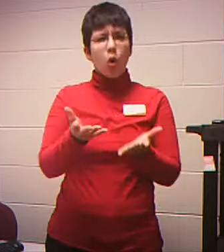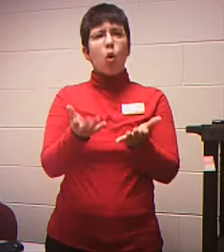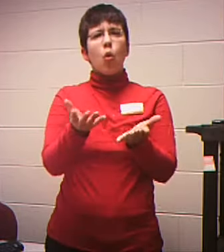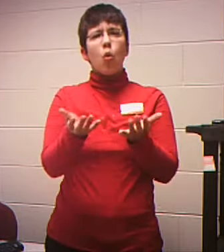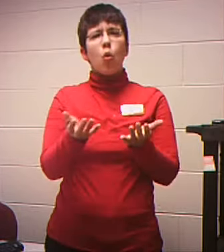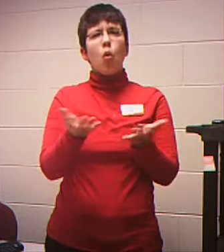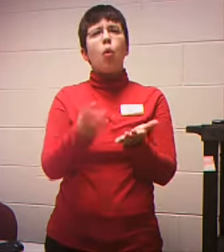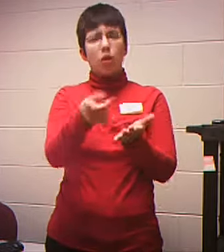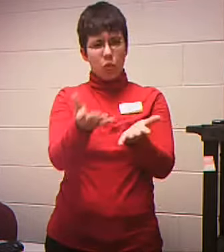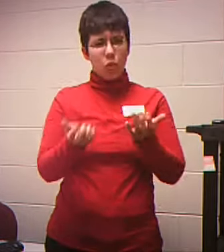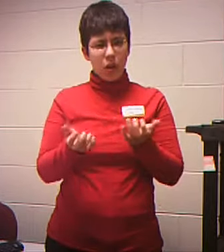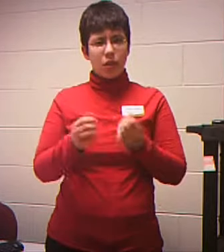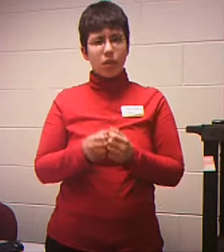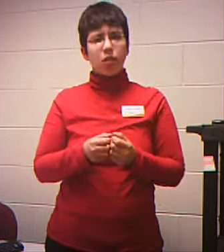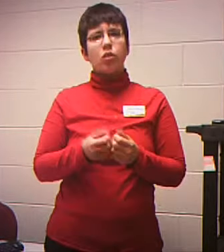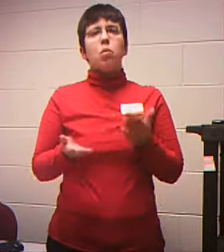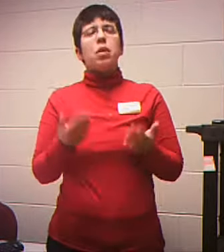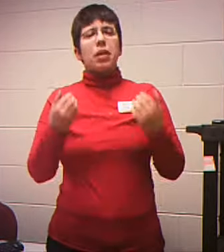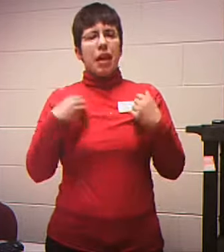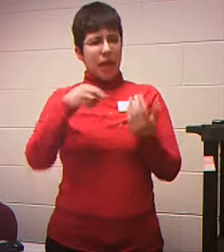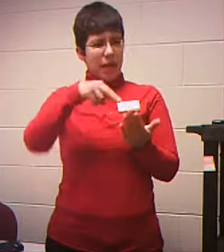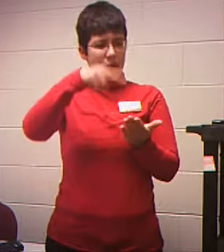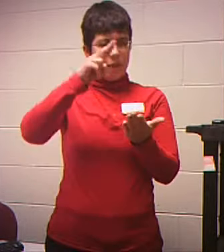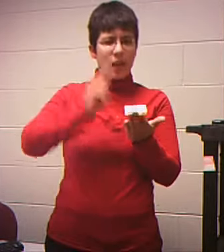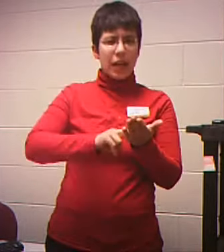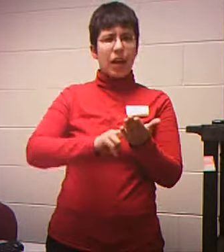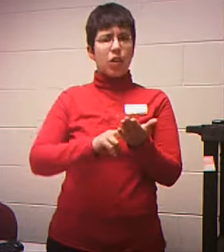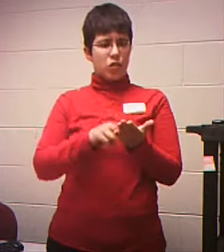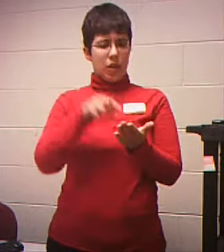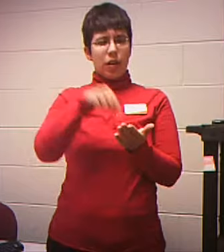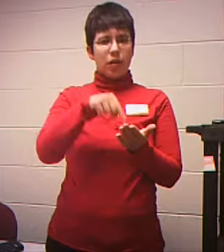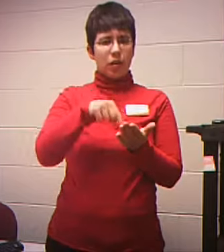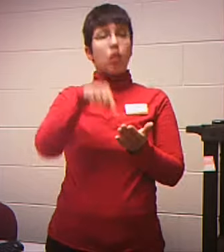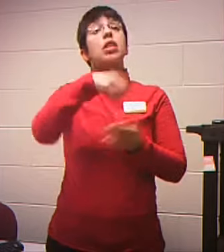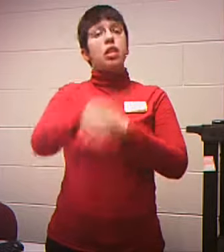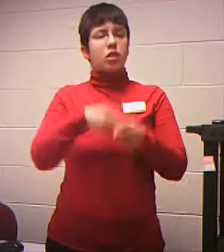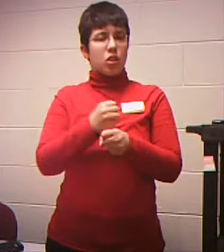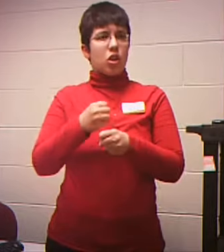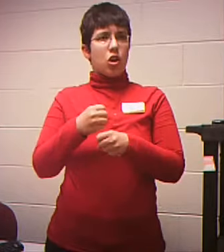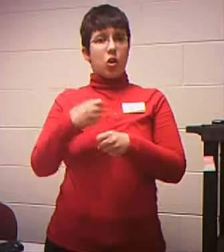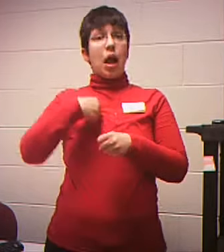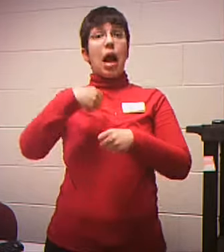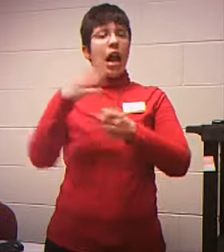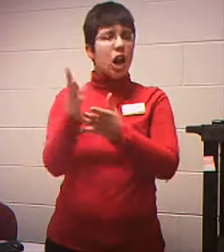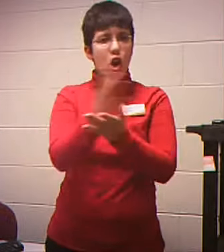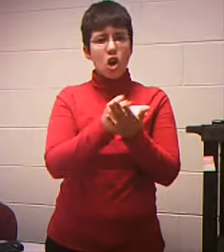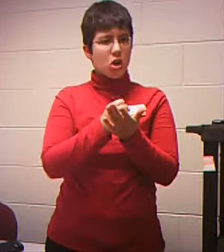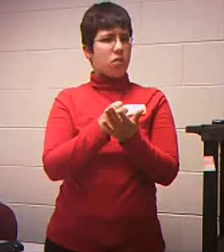Then you can Use this drop down And just say Okay per year I make this amount Or you can Break it down And say per month Or you can